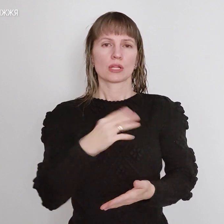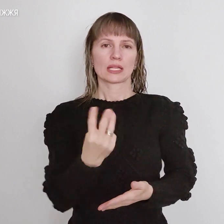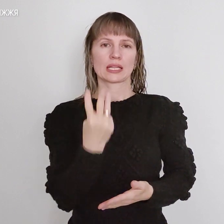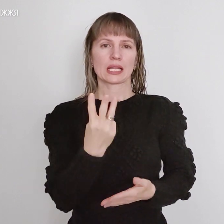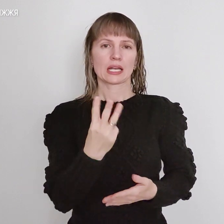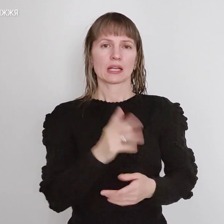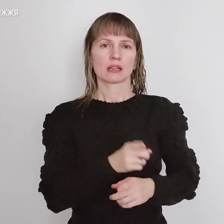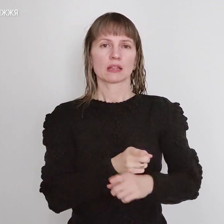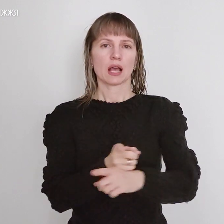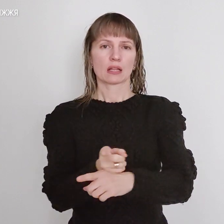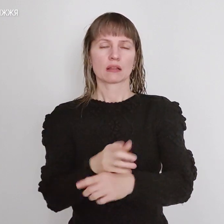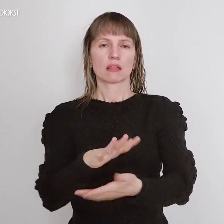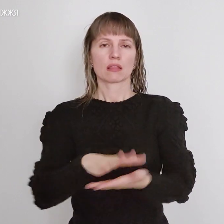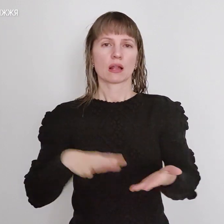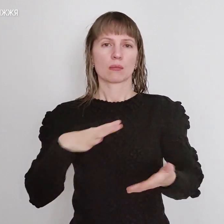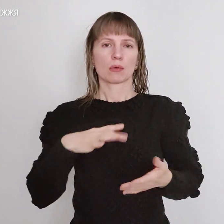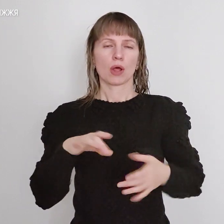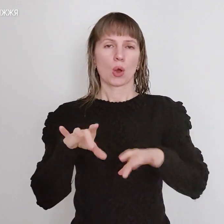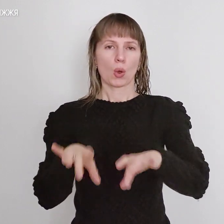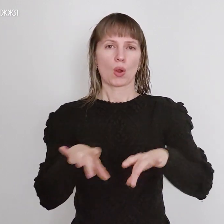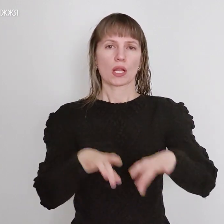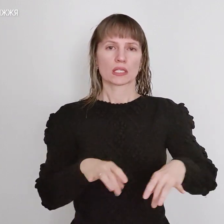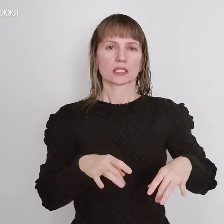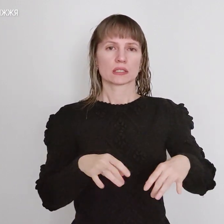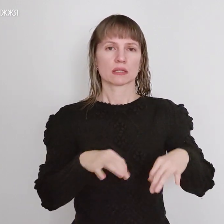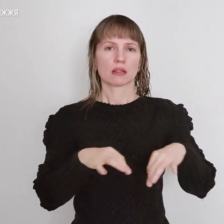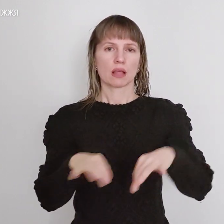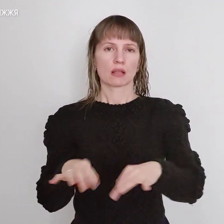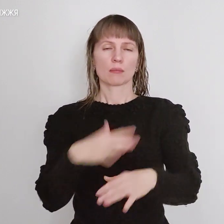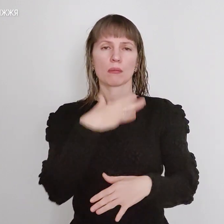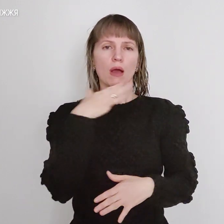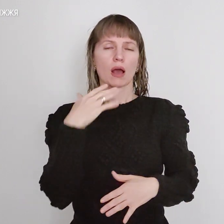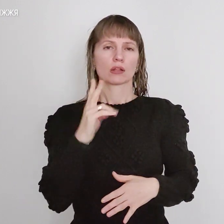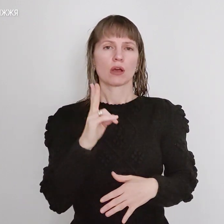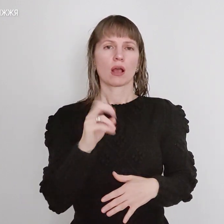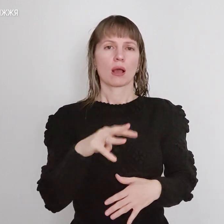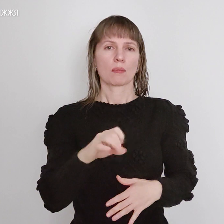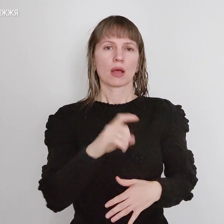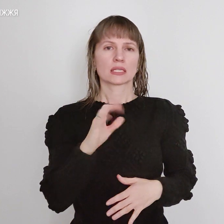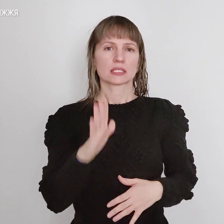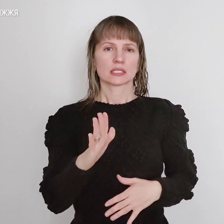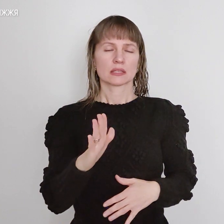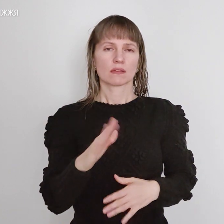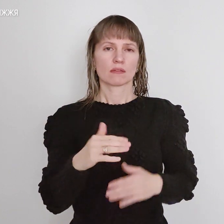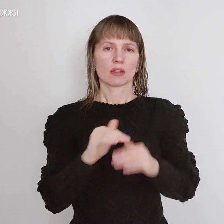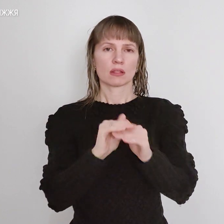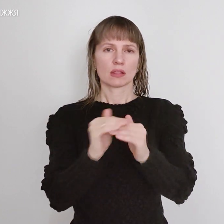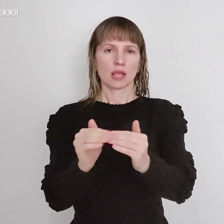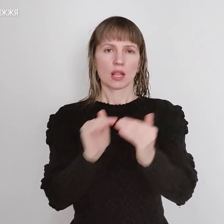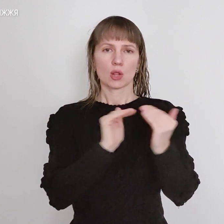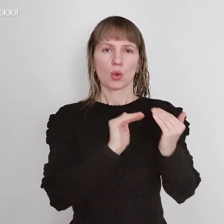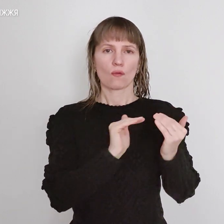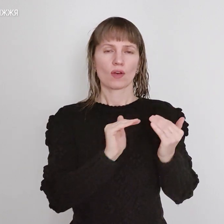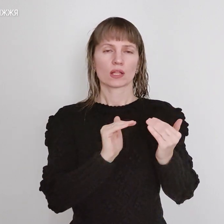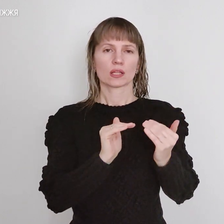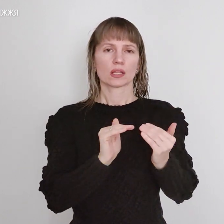далі йшла колісна техніка. Дуже багато командів трентованих з живою